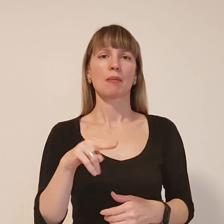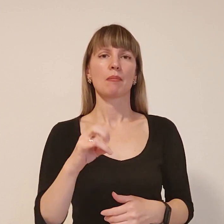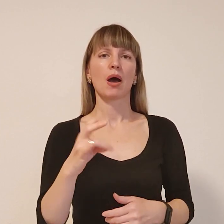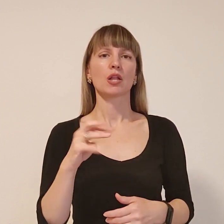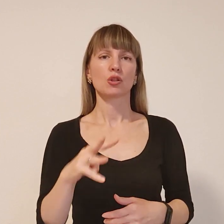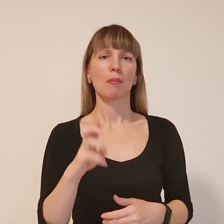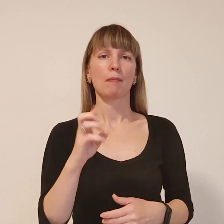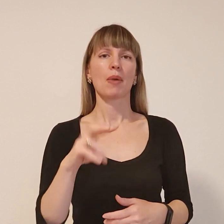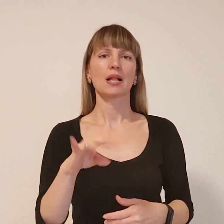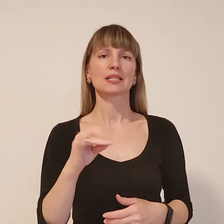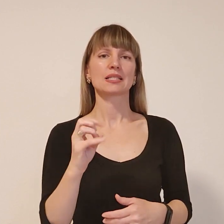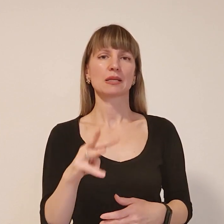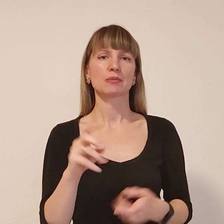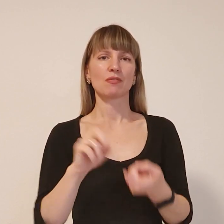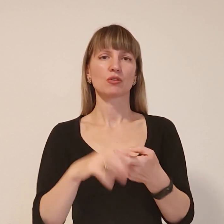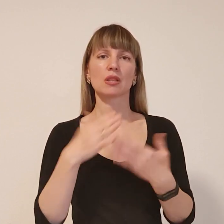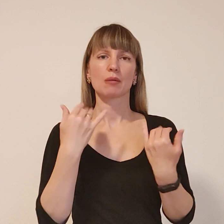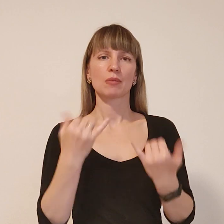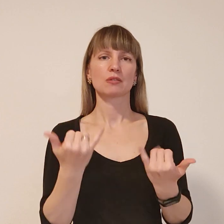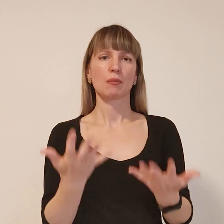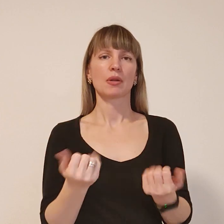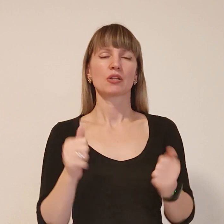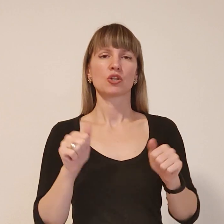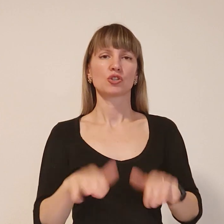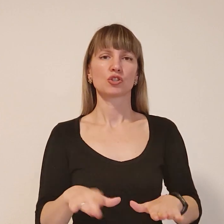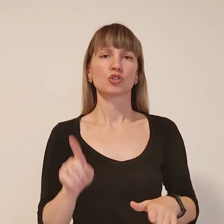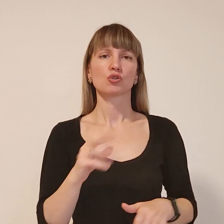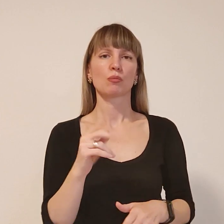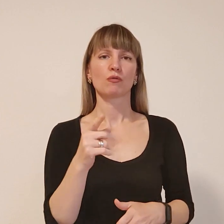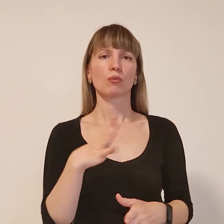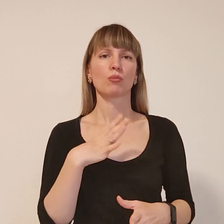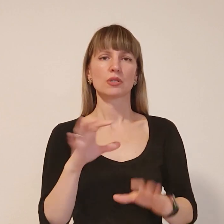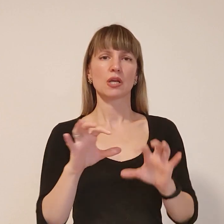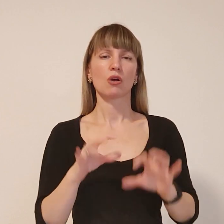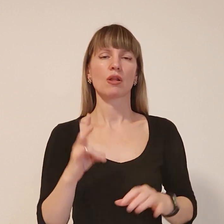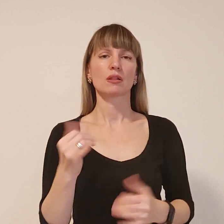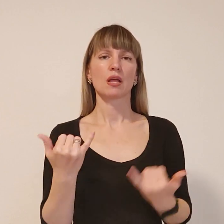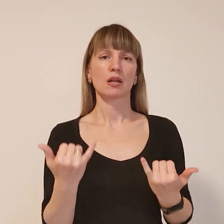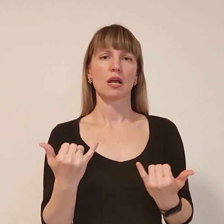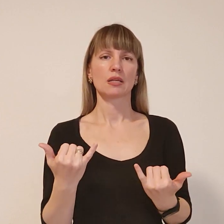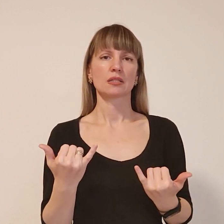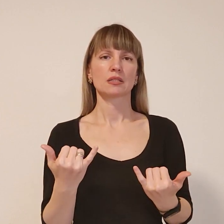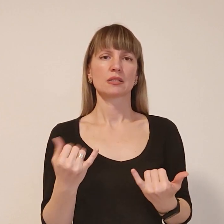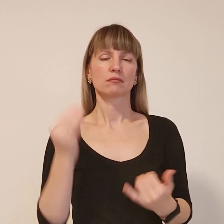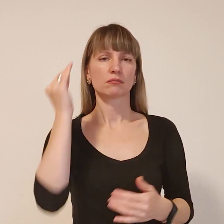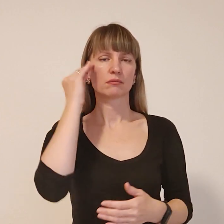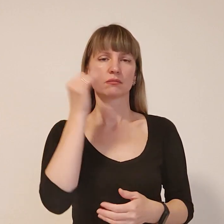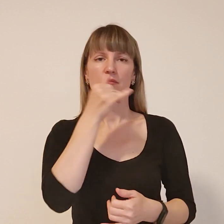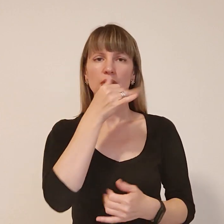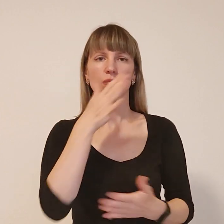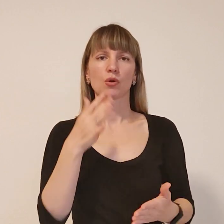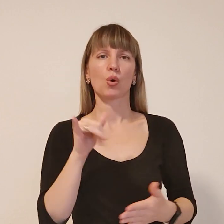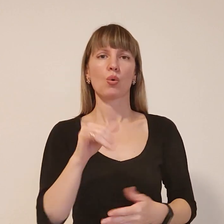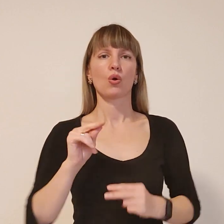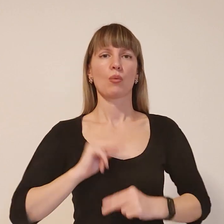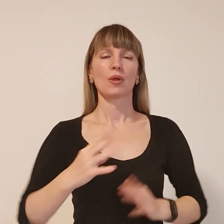ніякого немає, і сьогодні прийняти рішення, щоб воно було законне, наразі не представляється можливим. У роботі дев'ятої